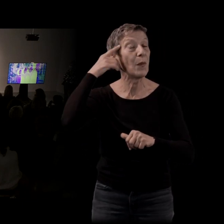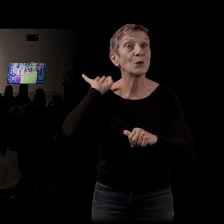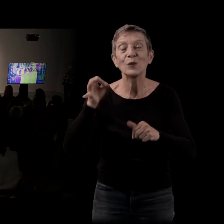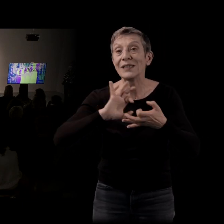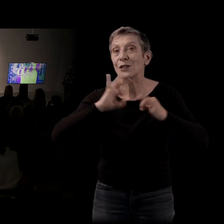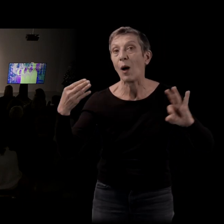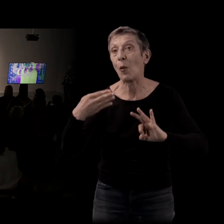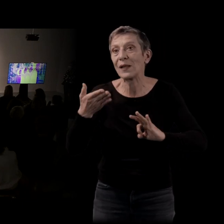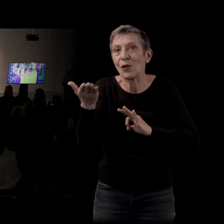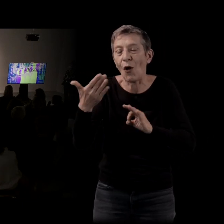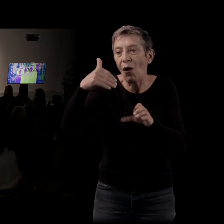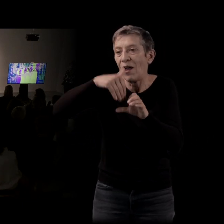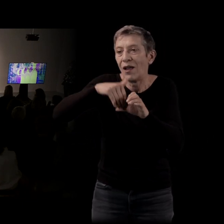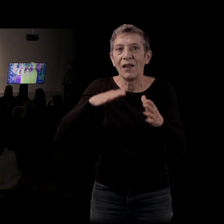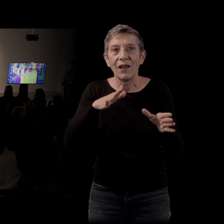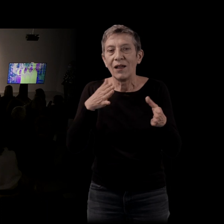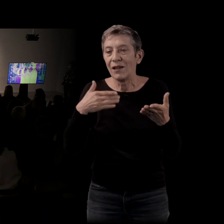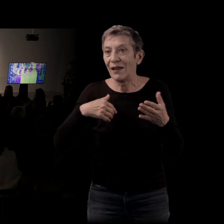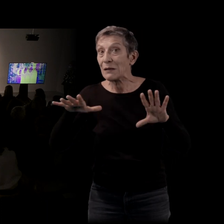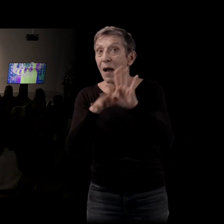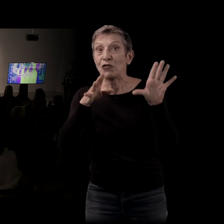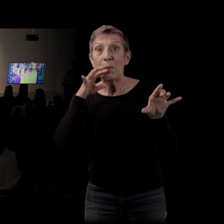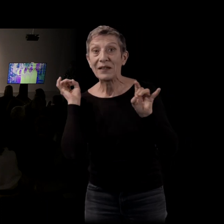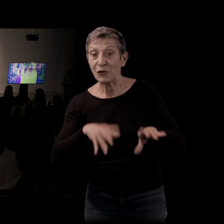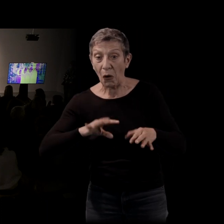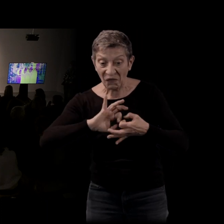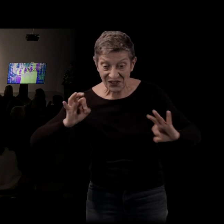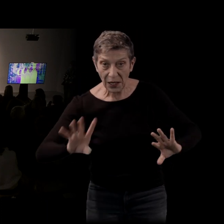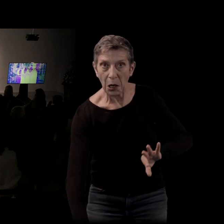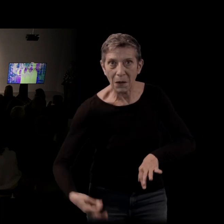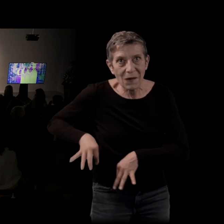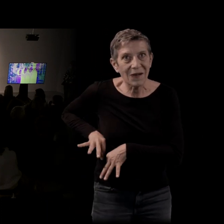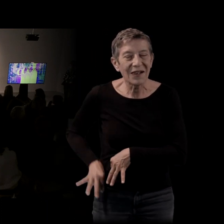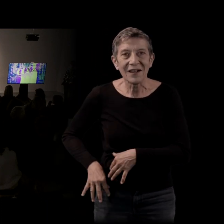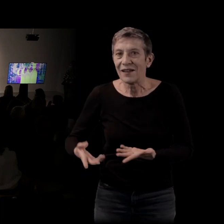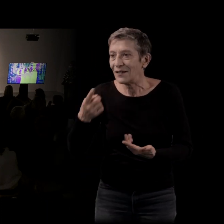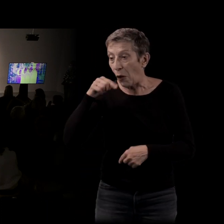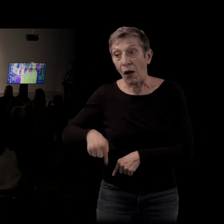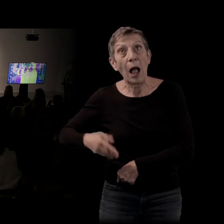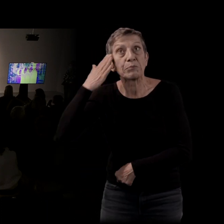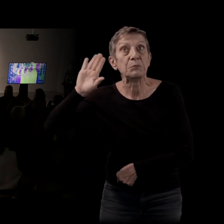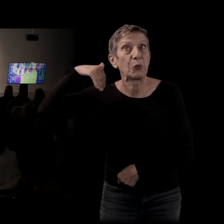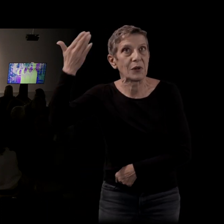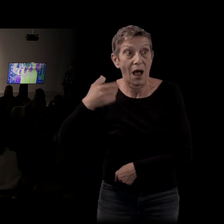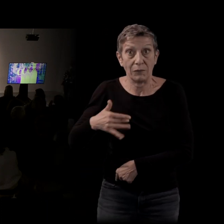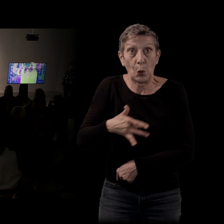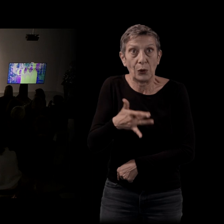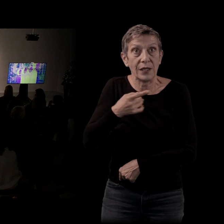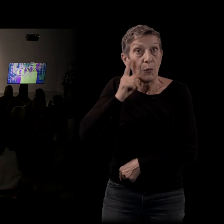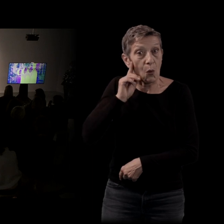du paysan qui ramasse le petit bout de ficelle qu'il fourre dans sa poche en se disant que ça va servir parce qu'un sou est un sou. Donc,